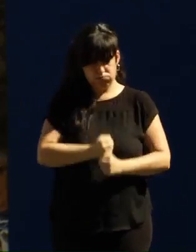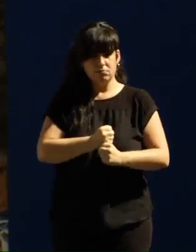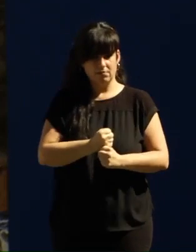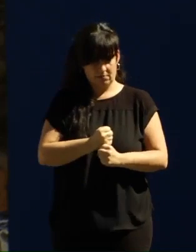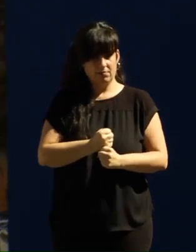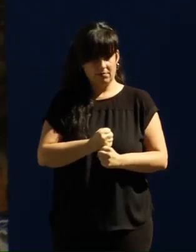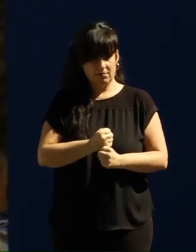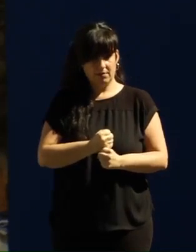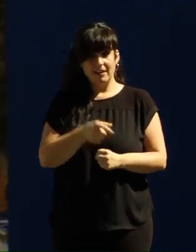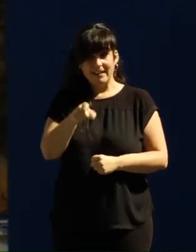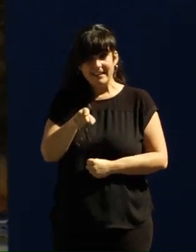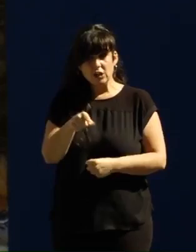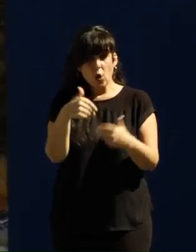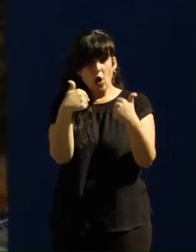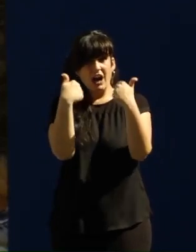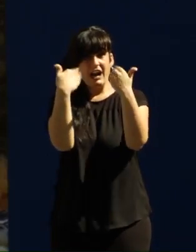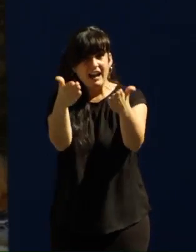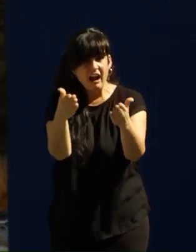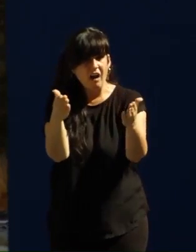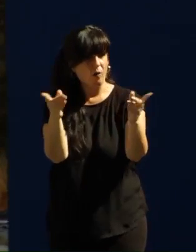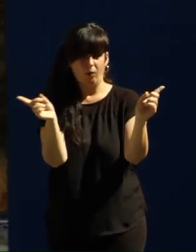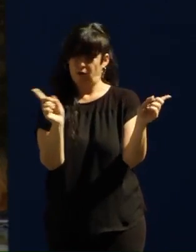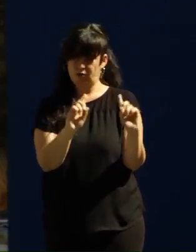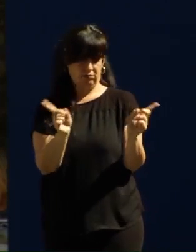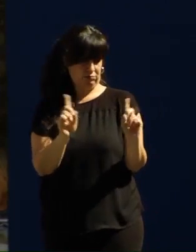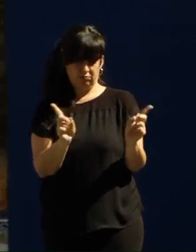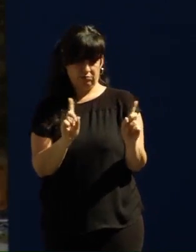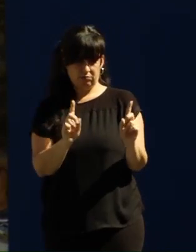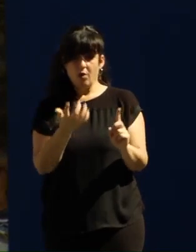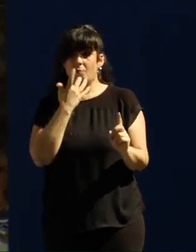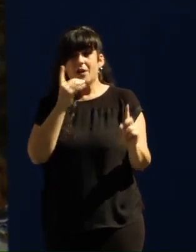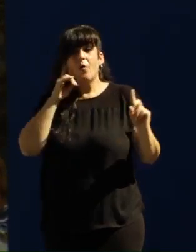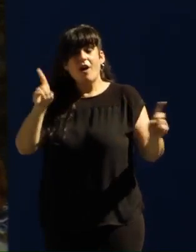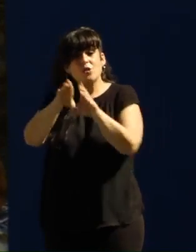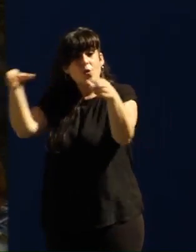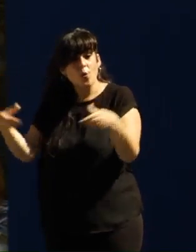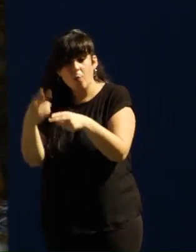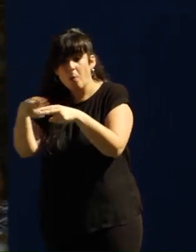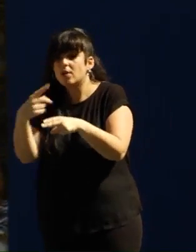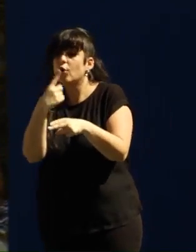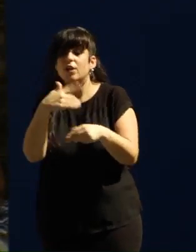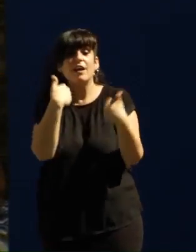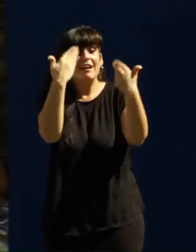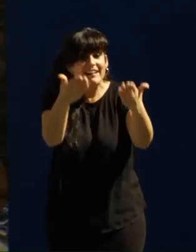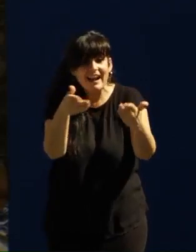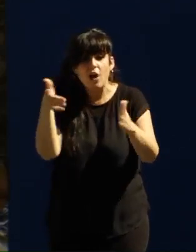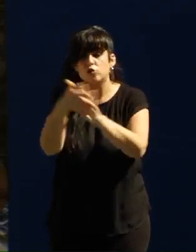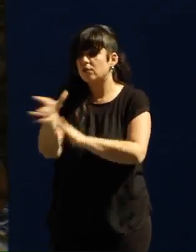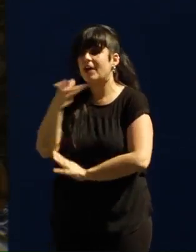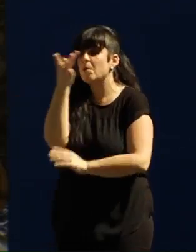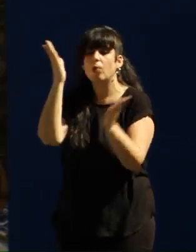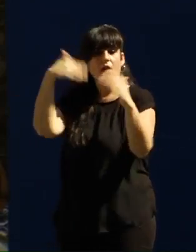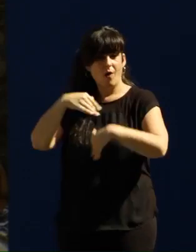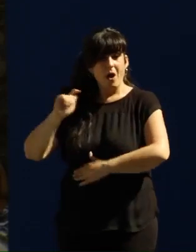canas, no es un regalo de ningún partido político y el que lo diga, lo digo con todas las letras, es un sinvergüenza. Las